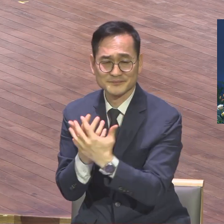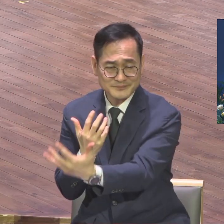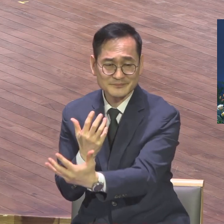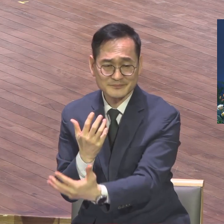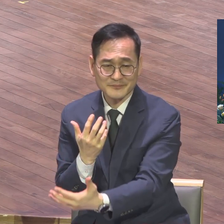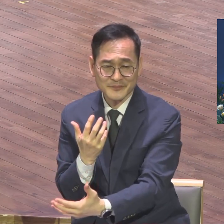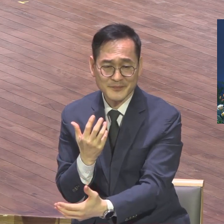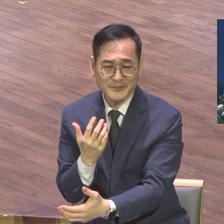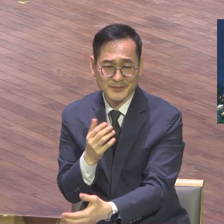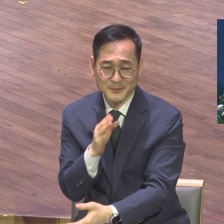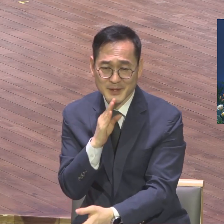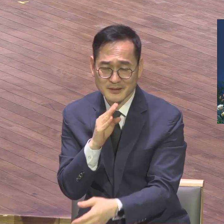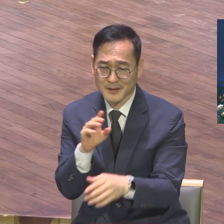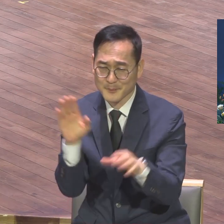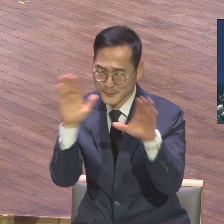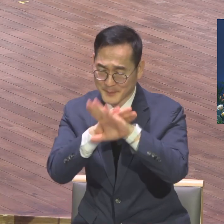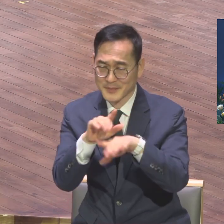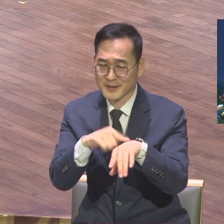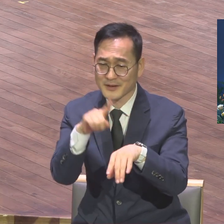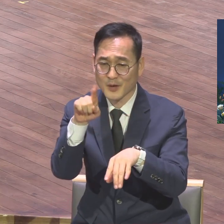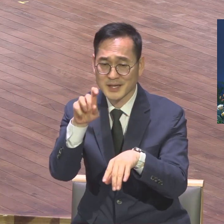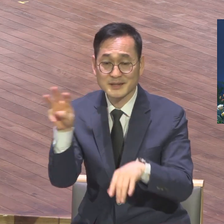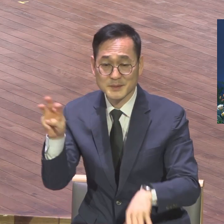성구영신예배를 지금과에 들어왔는데